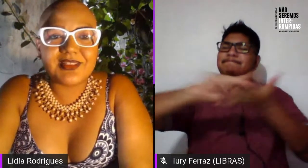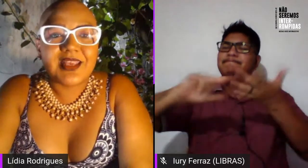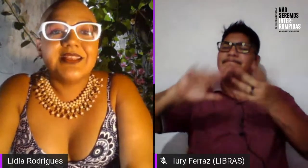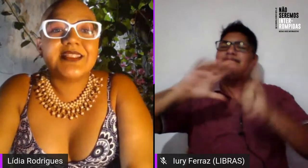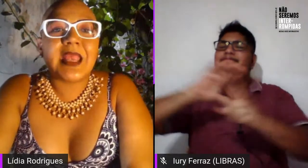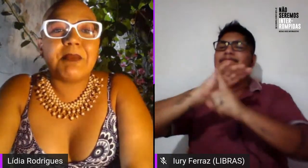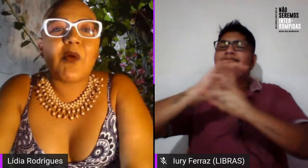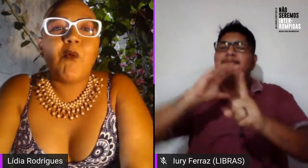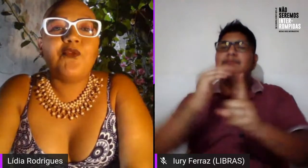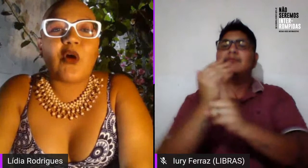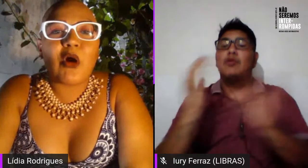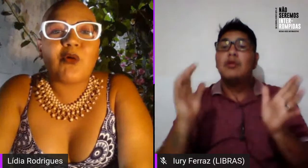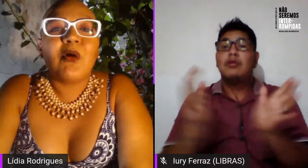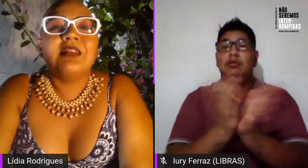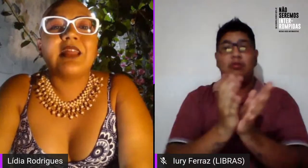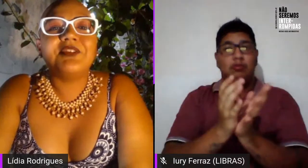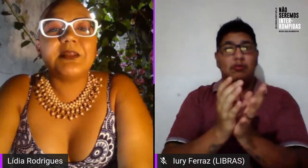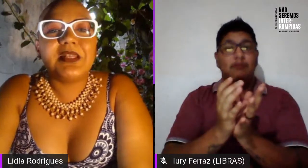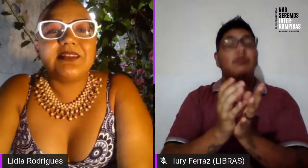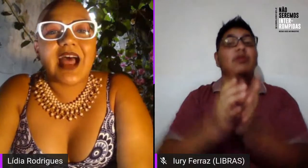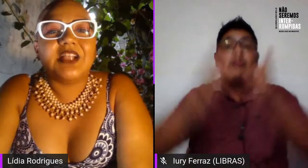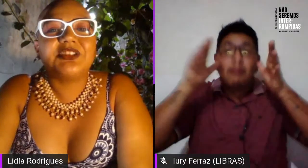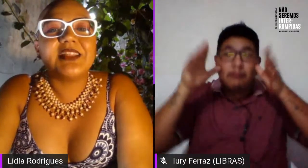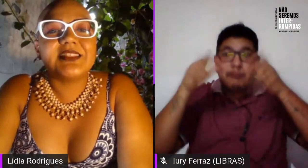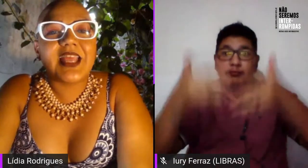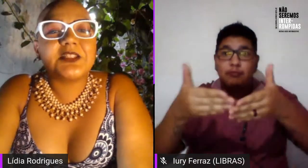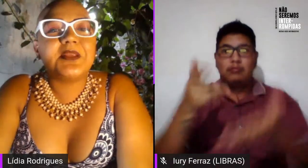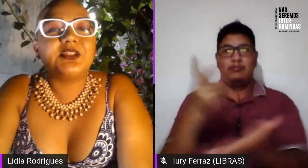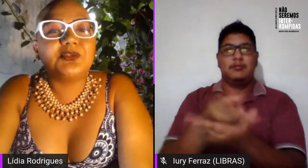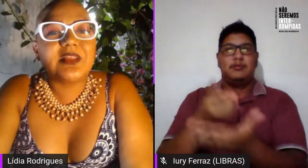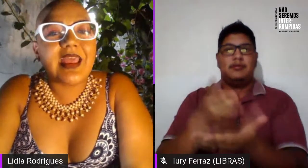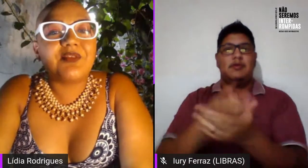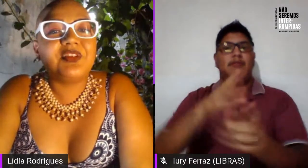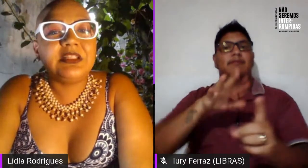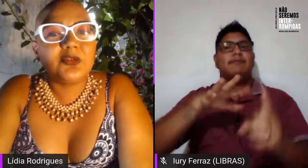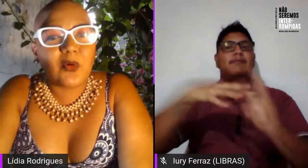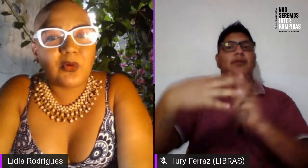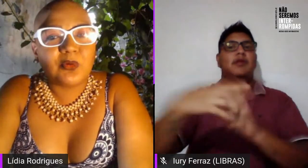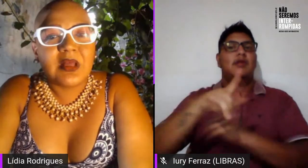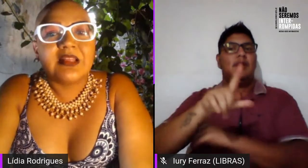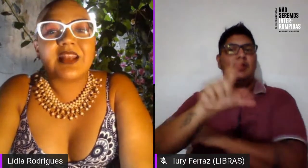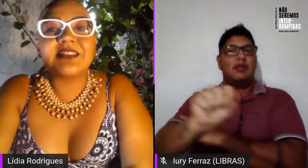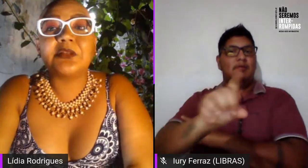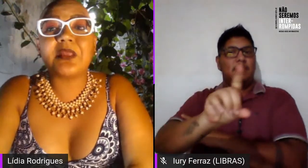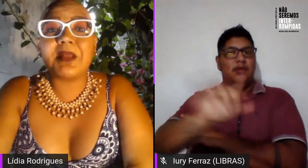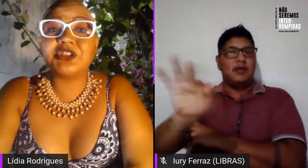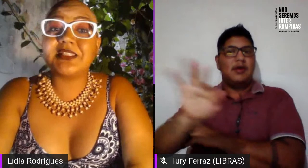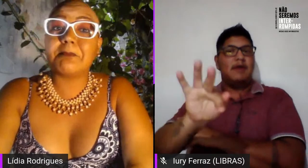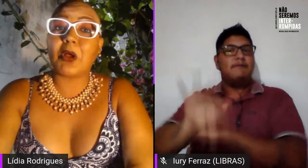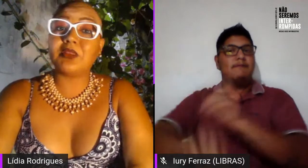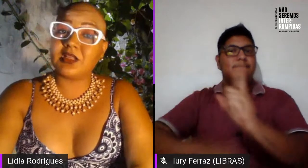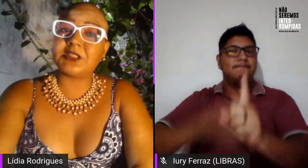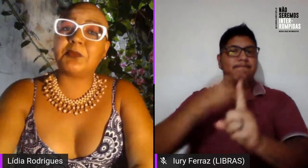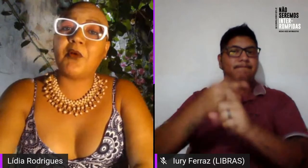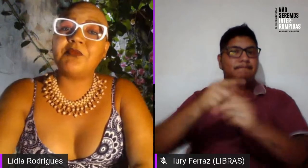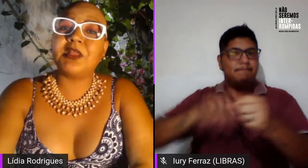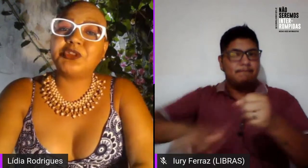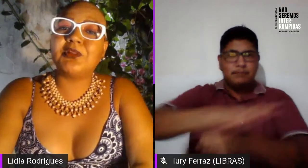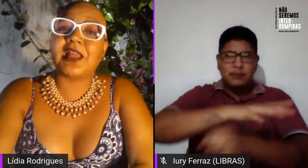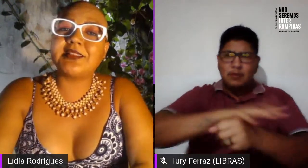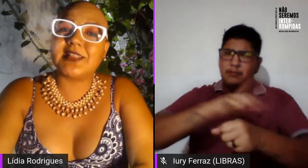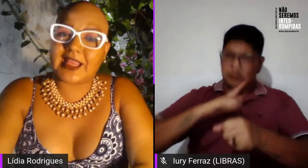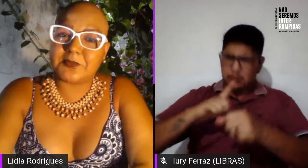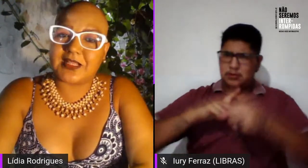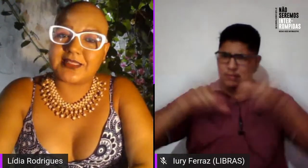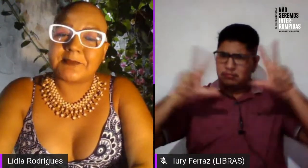atividades, sempre com um foco na visibilidade das lésbicas do DF em torno, trazendo temáticas importantes para o